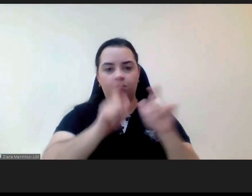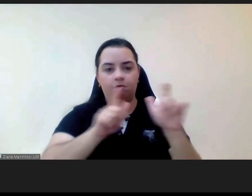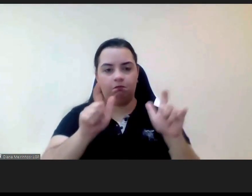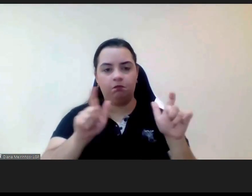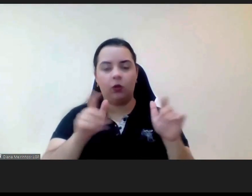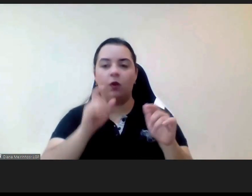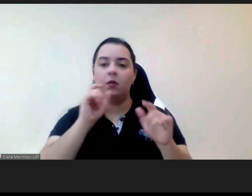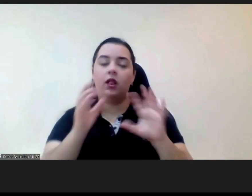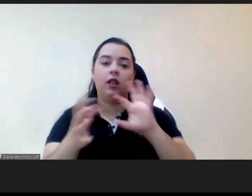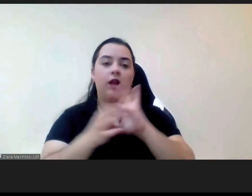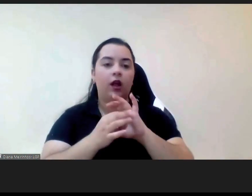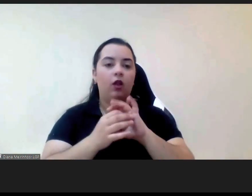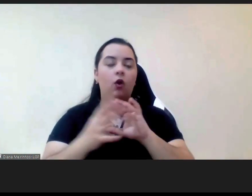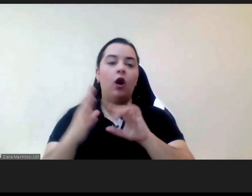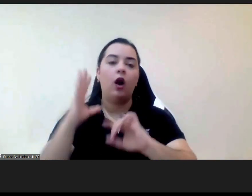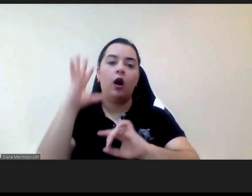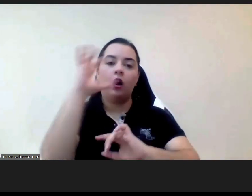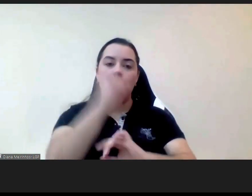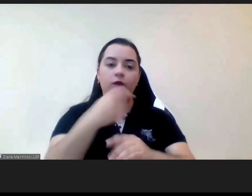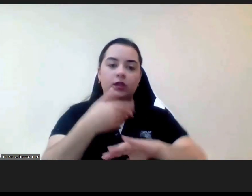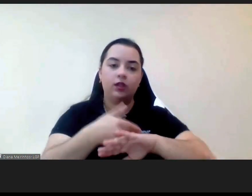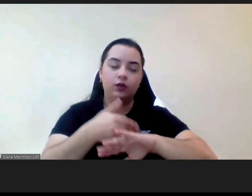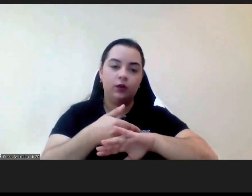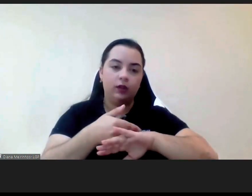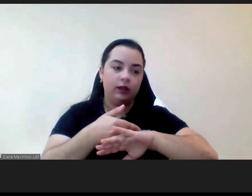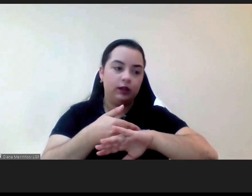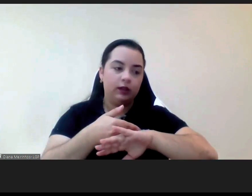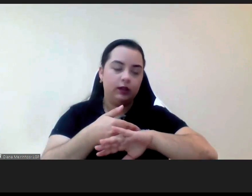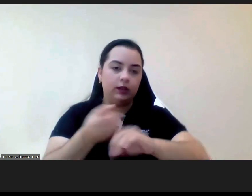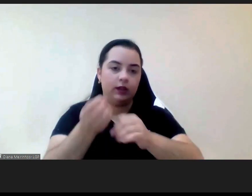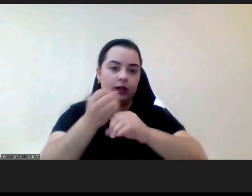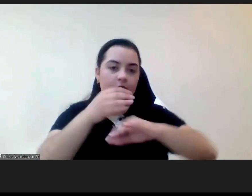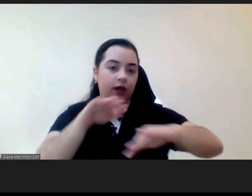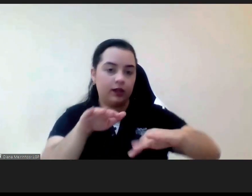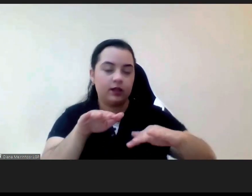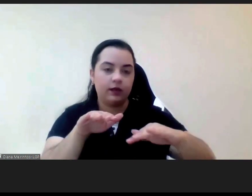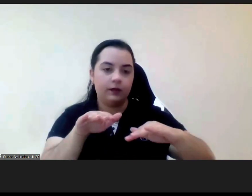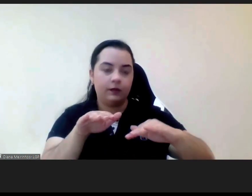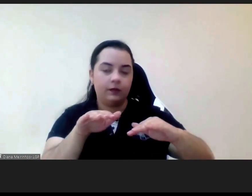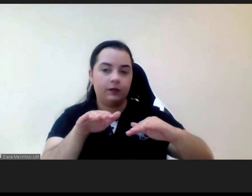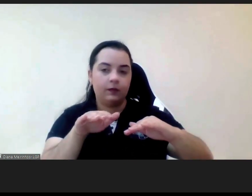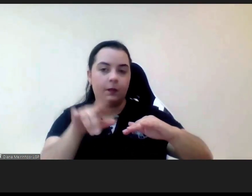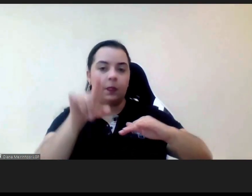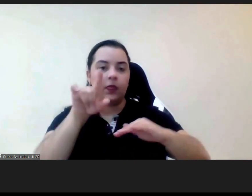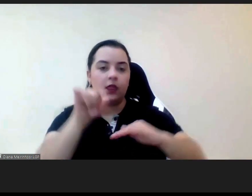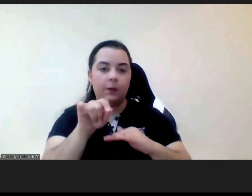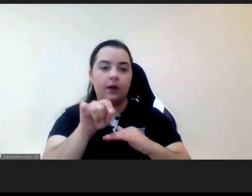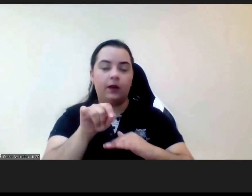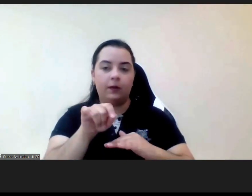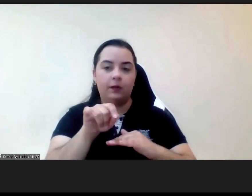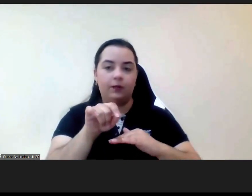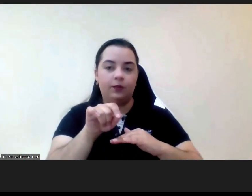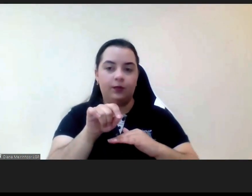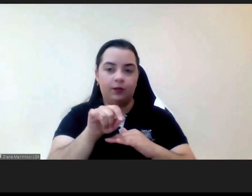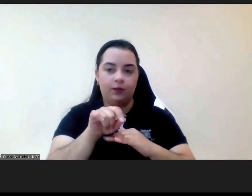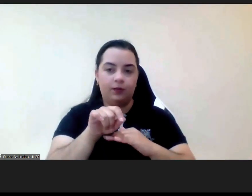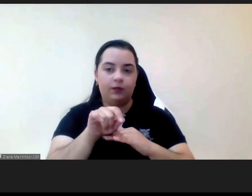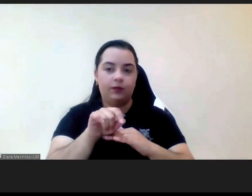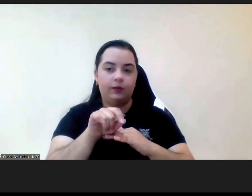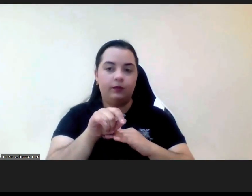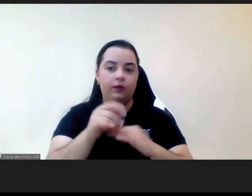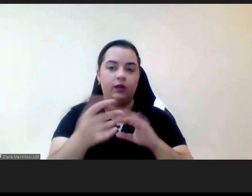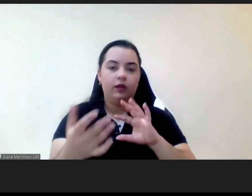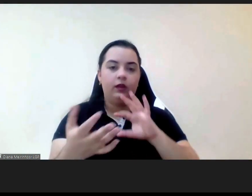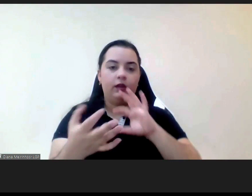sexuais de criança quer a Convenção relativa às às violências